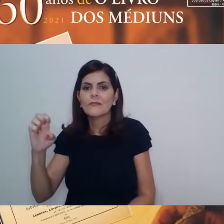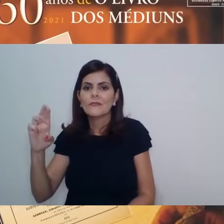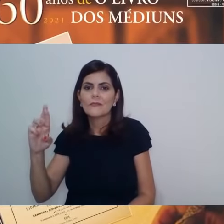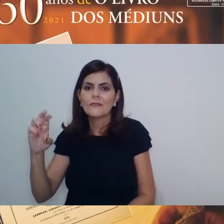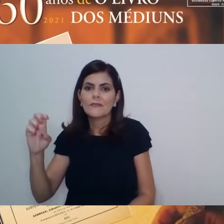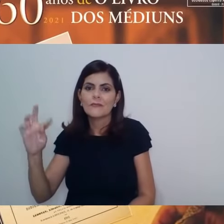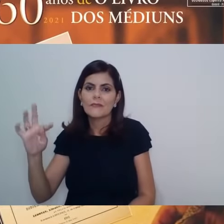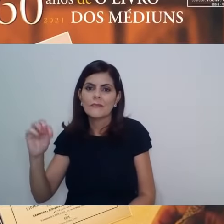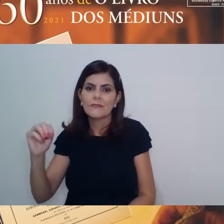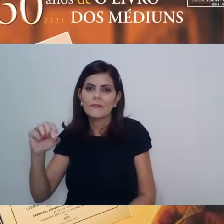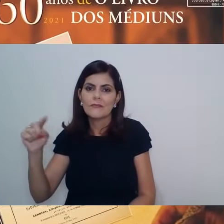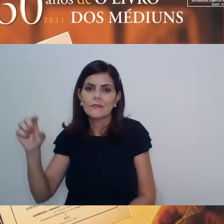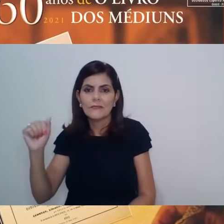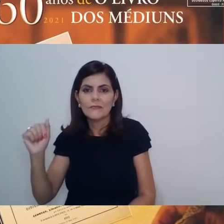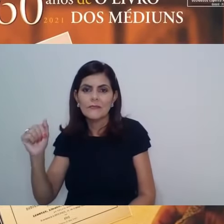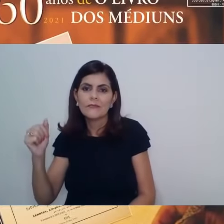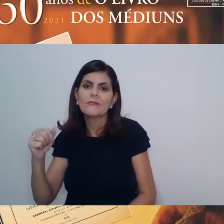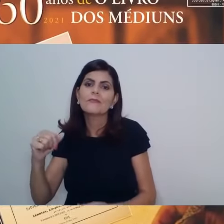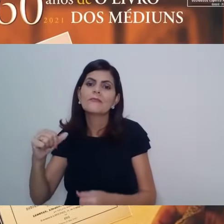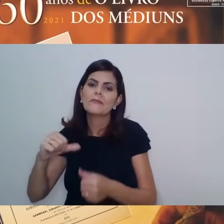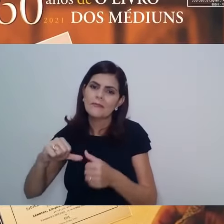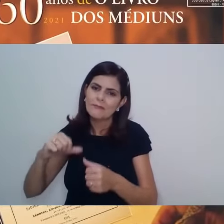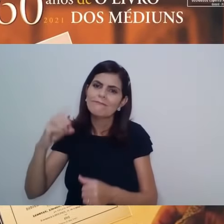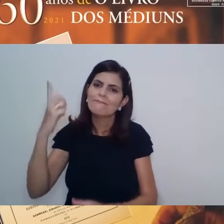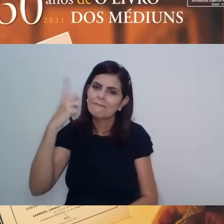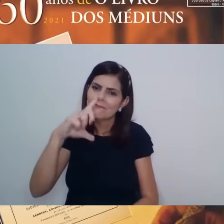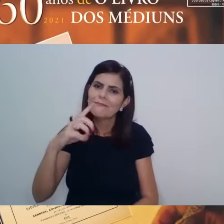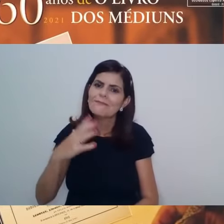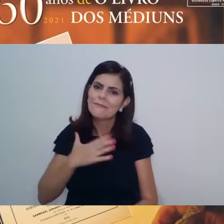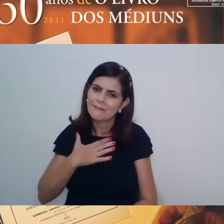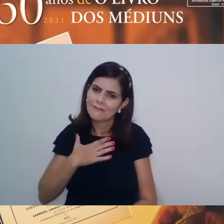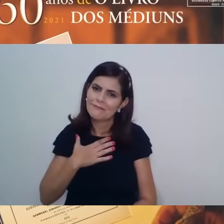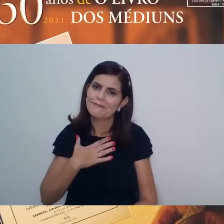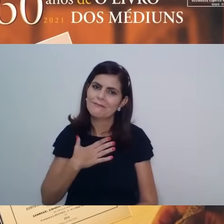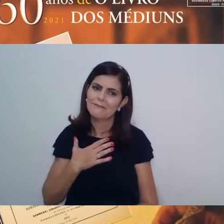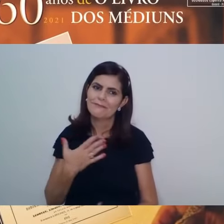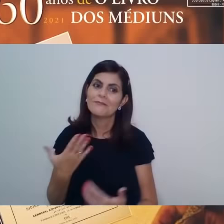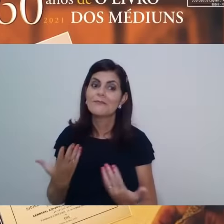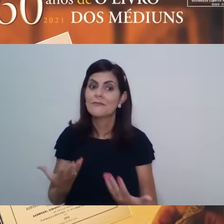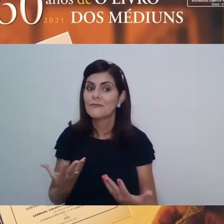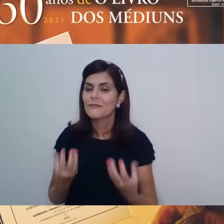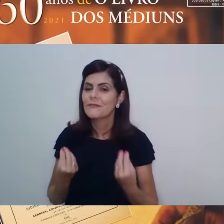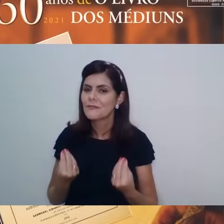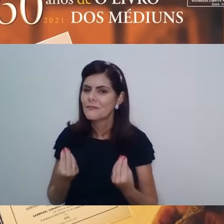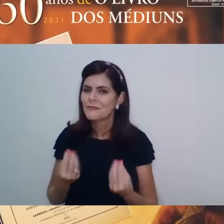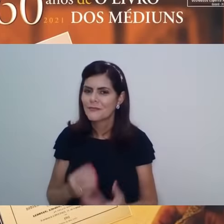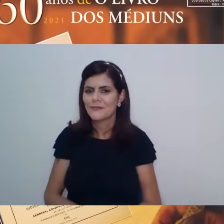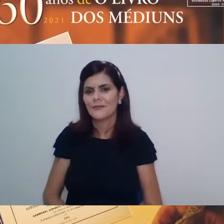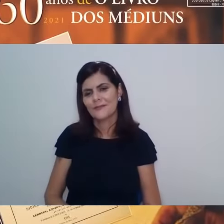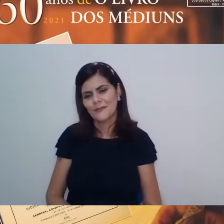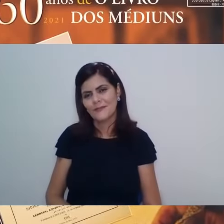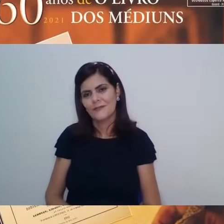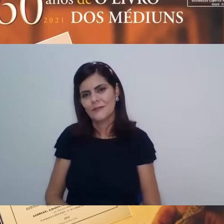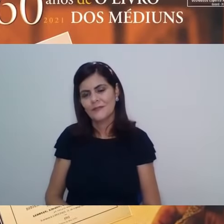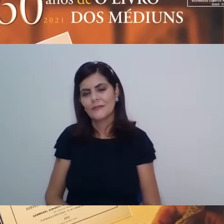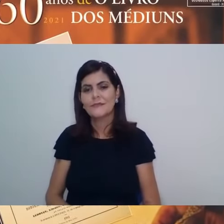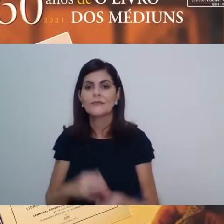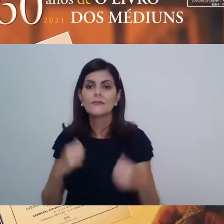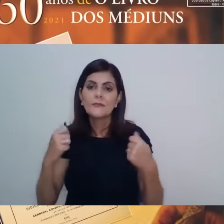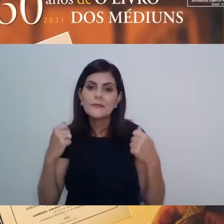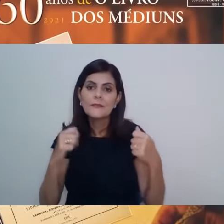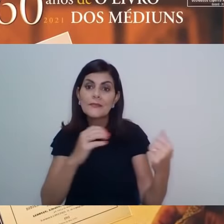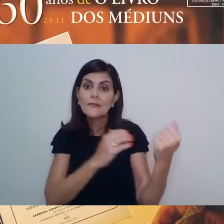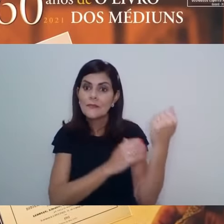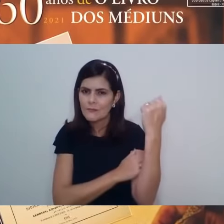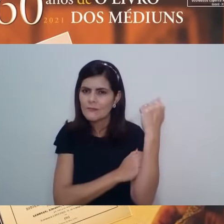o mundo, os que se sobrepõem ao meio à custa de tremendos esforços, à força da vontade, são esses